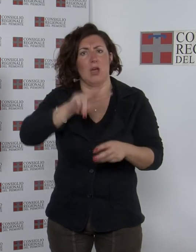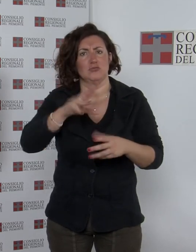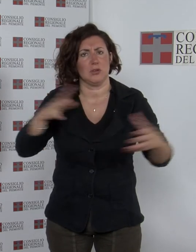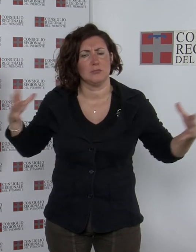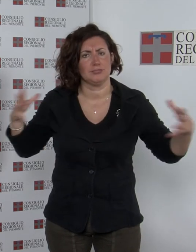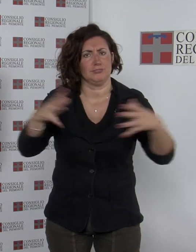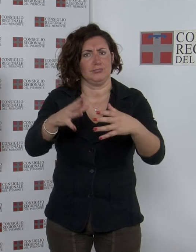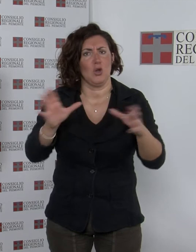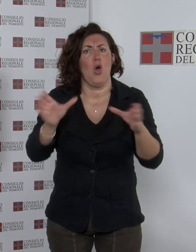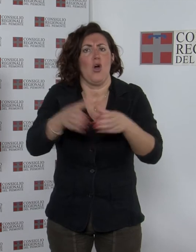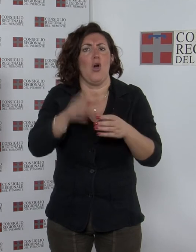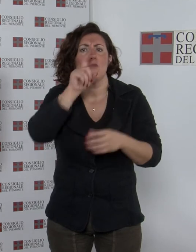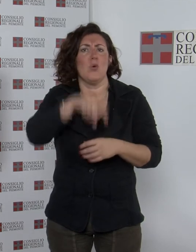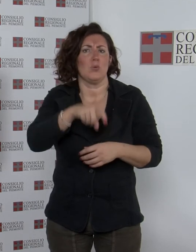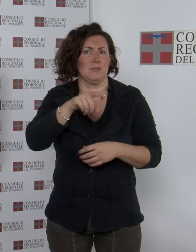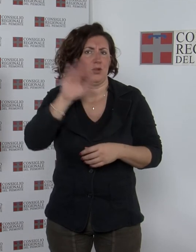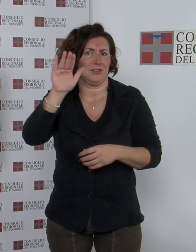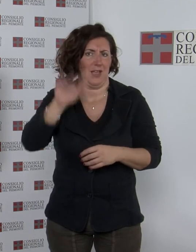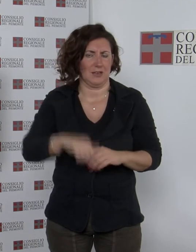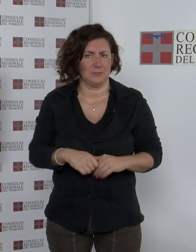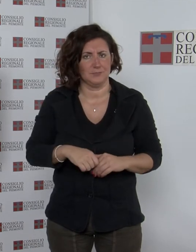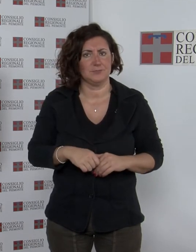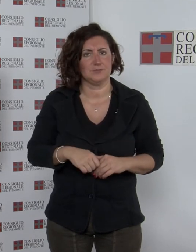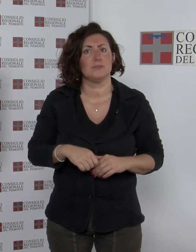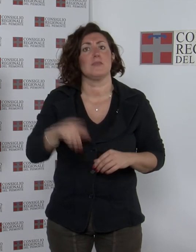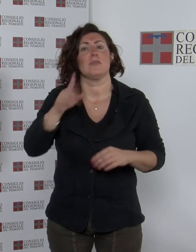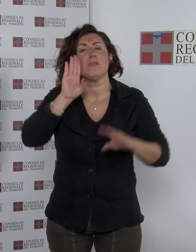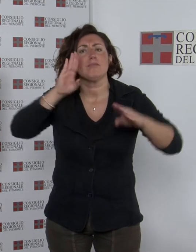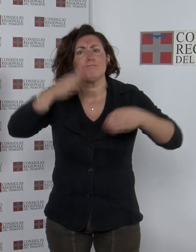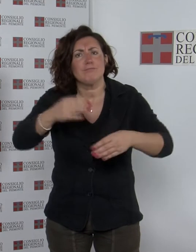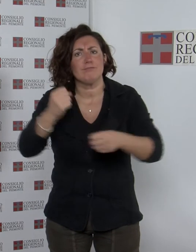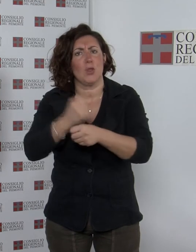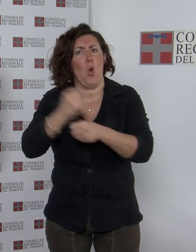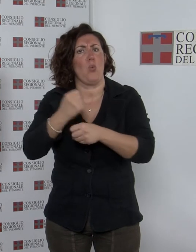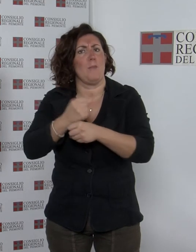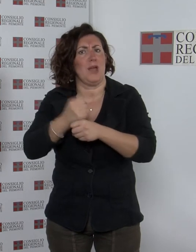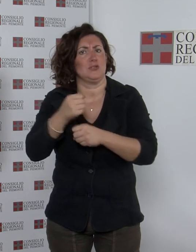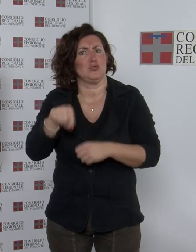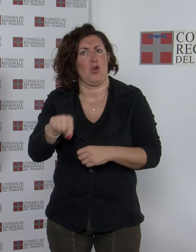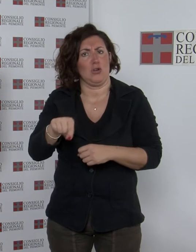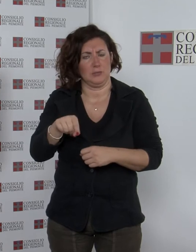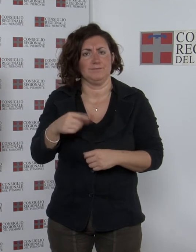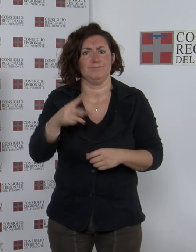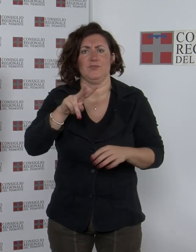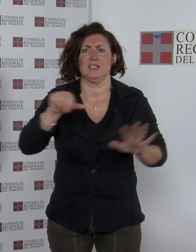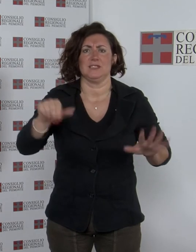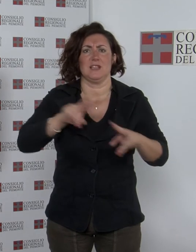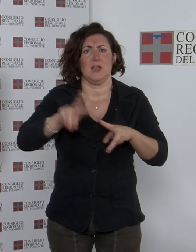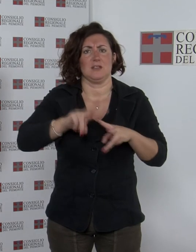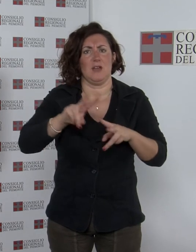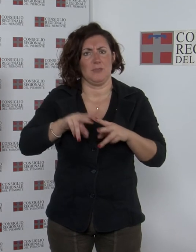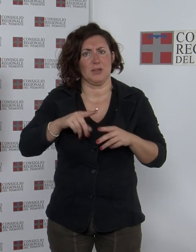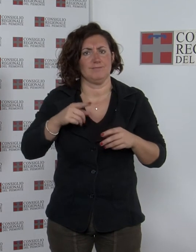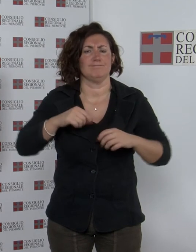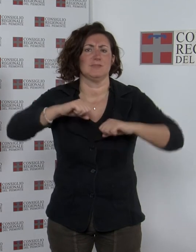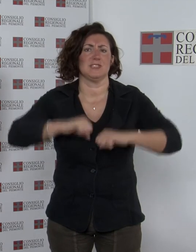montani seduta sull'occupazione il 26 settembre si è svolta in mattinata una seduta straordinaria sulle prospettive dell'occupazione